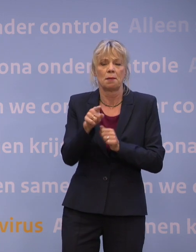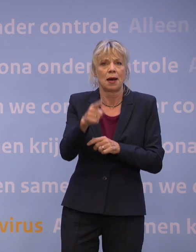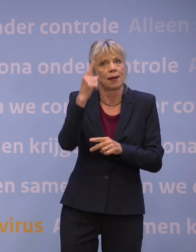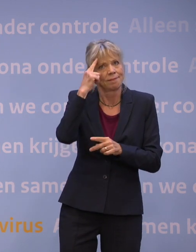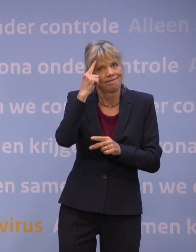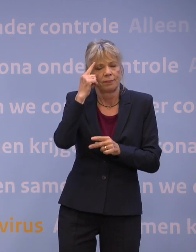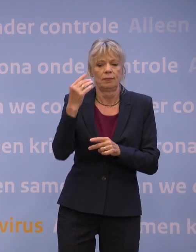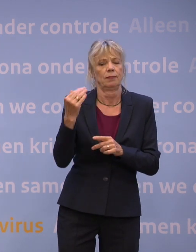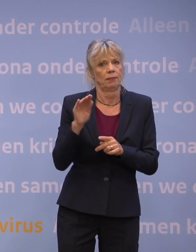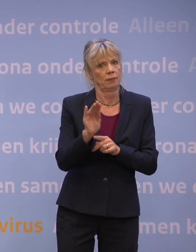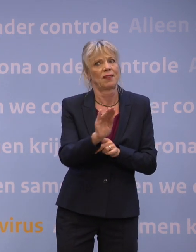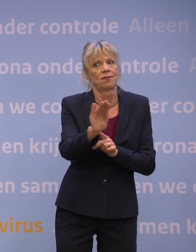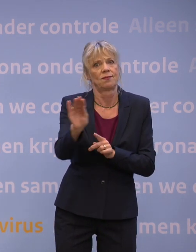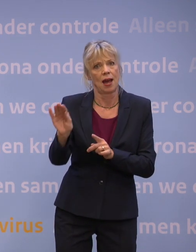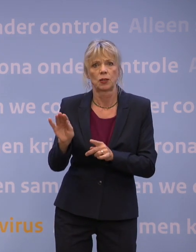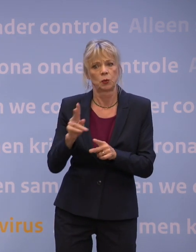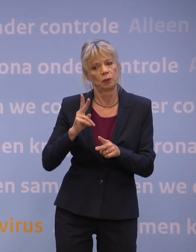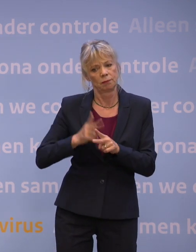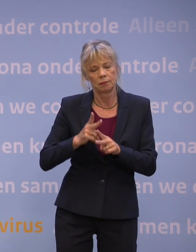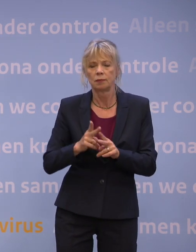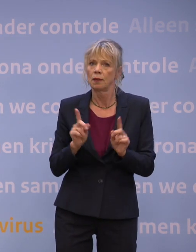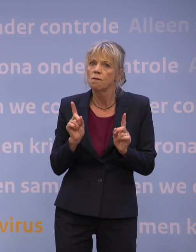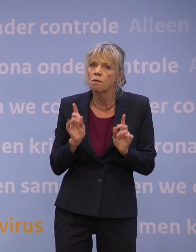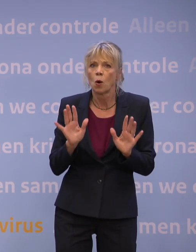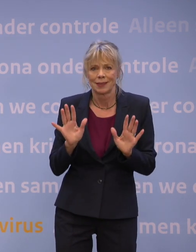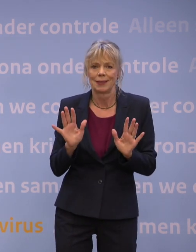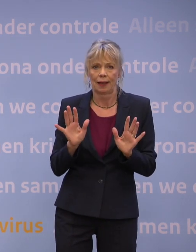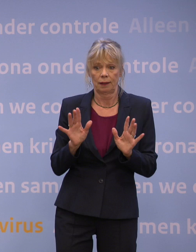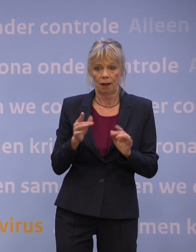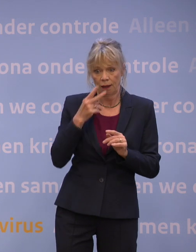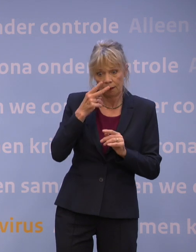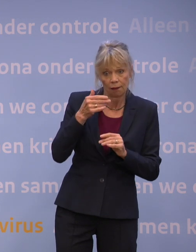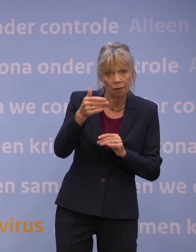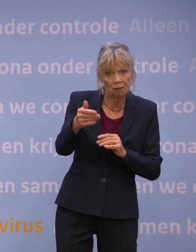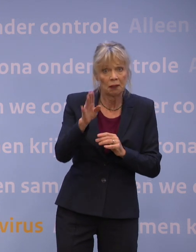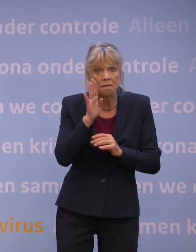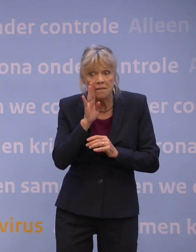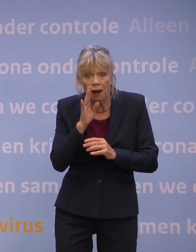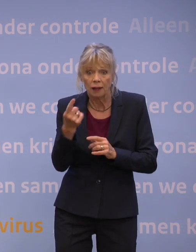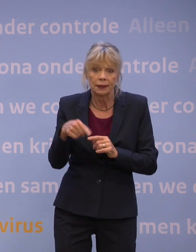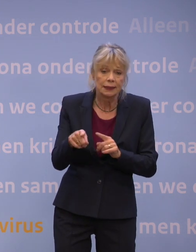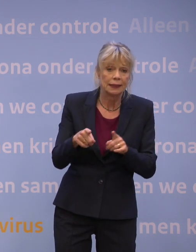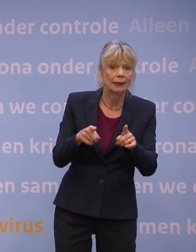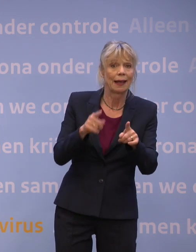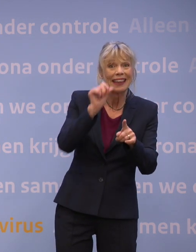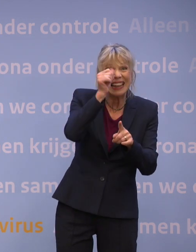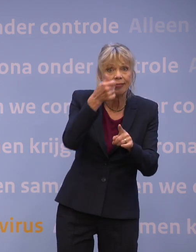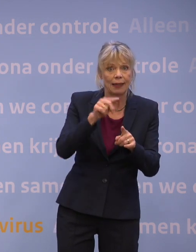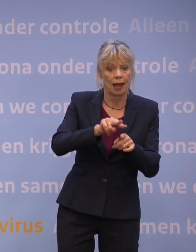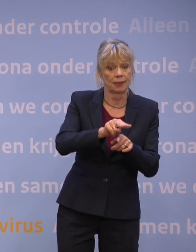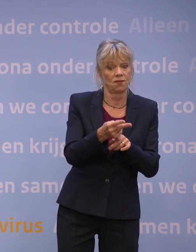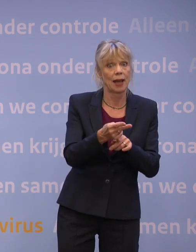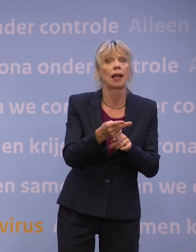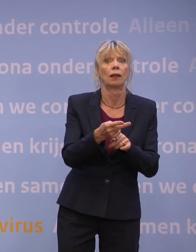Zeker met de vakanties in het vooruitzicht en nu die Indiaanse variant ook in ons land